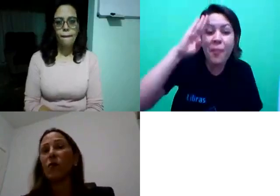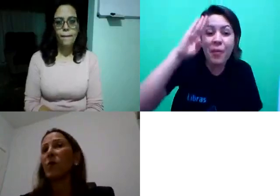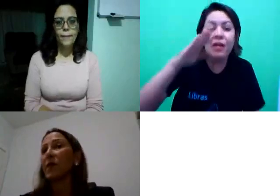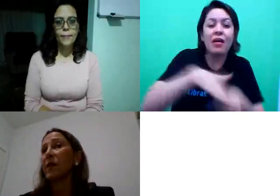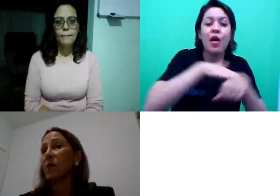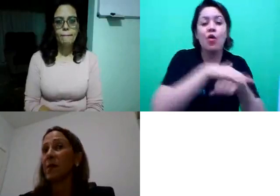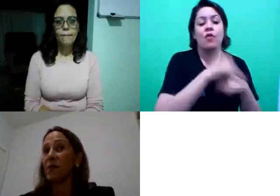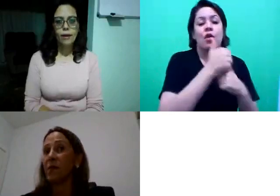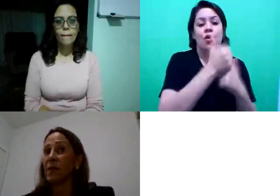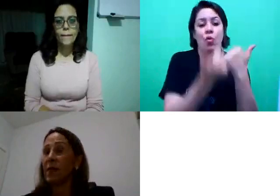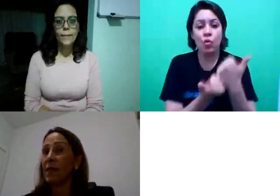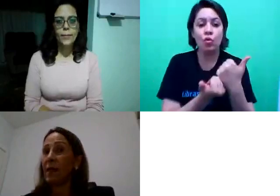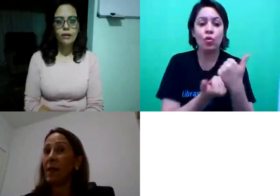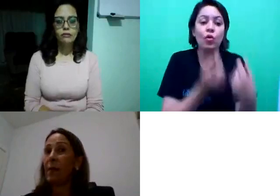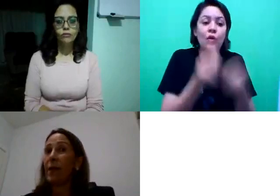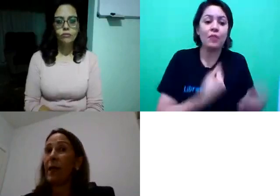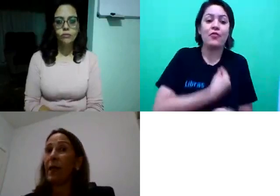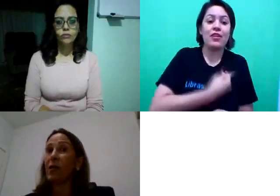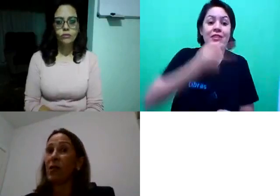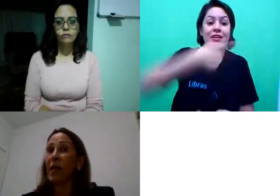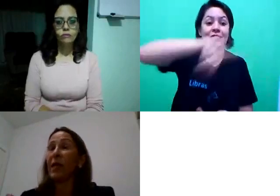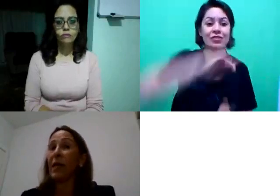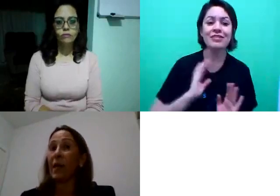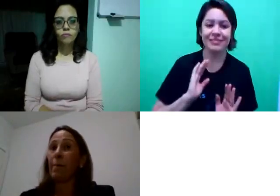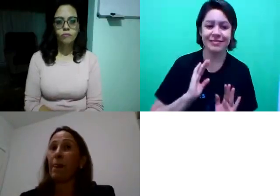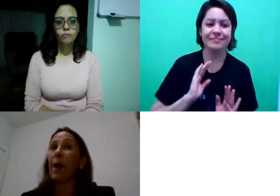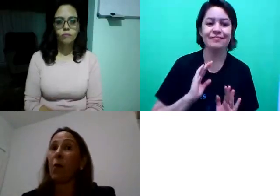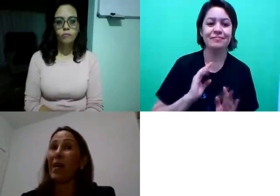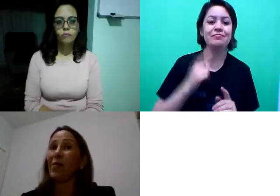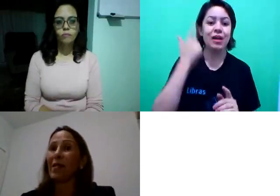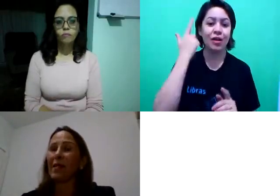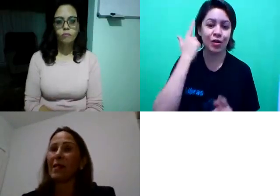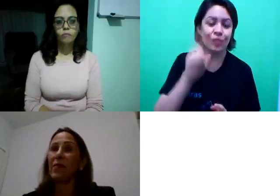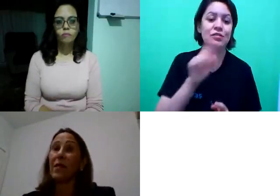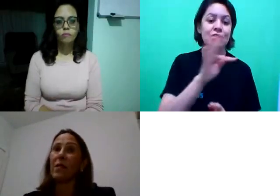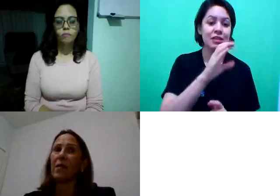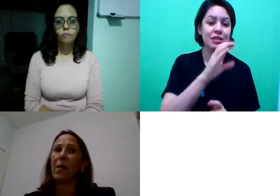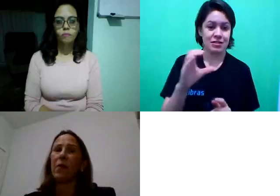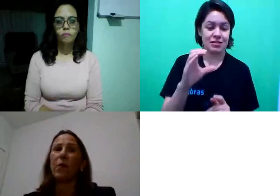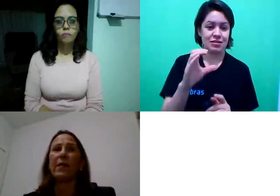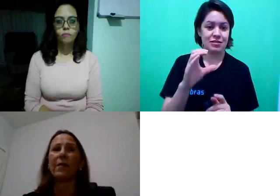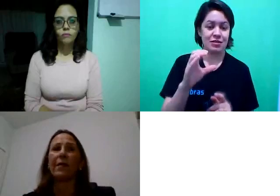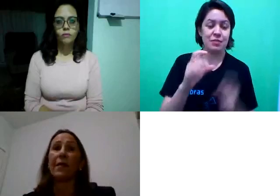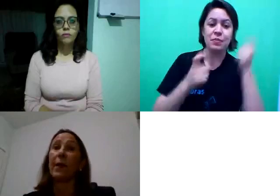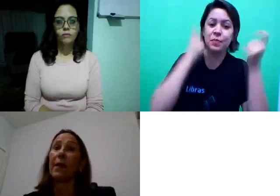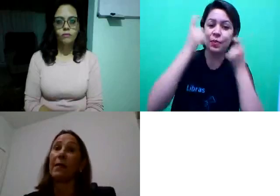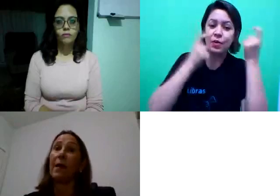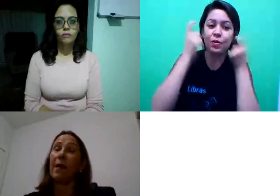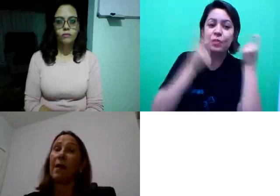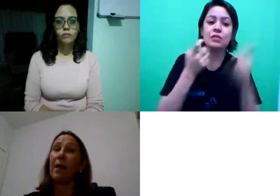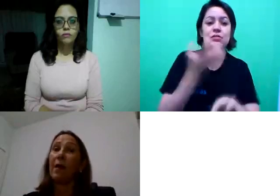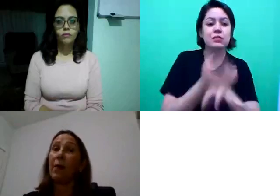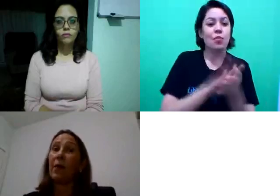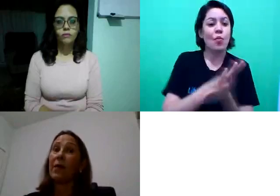vejam como está a situação de vocês, para que chegue lá. Na hora do TCC, vocês não tenham preocupação das disciplinas,